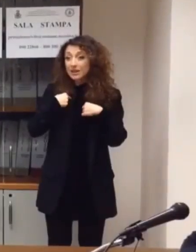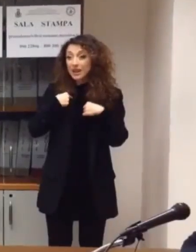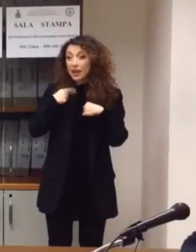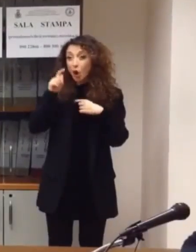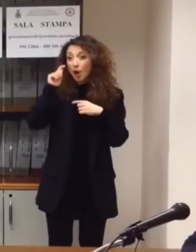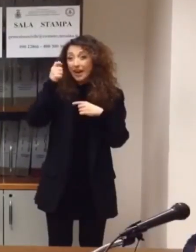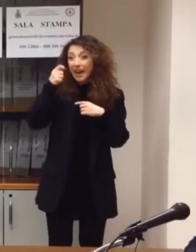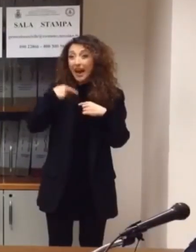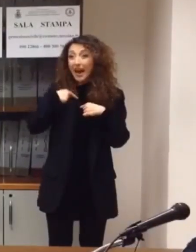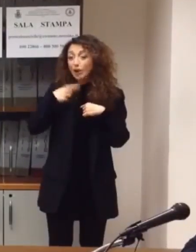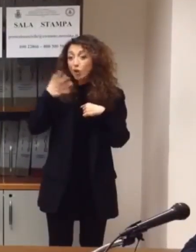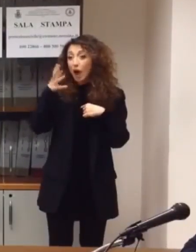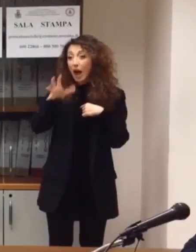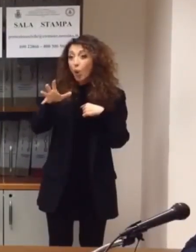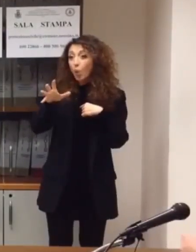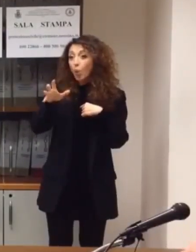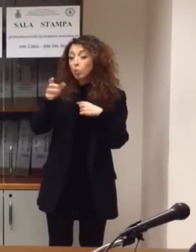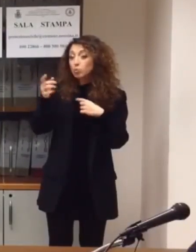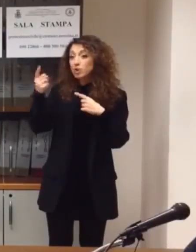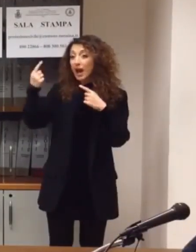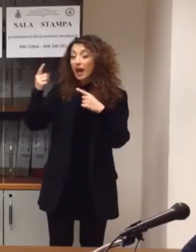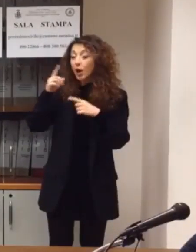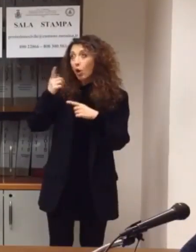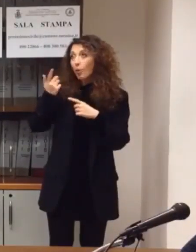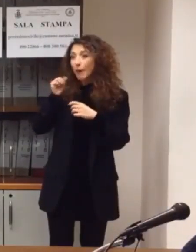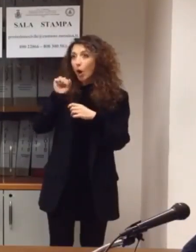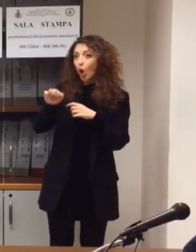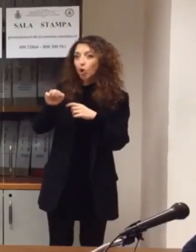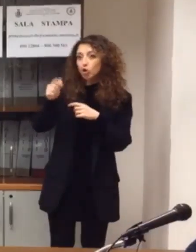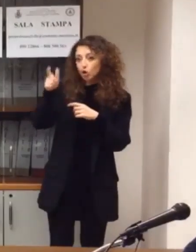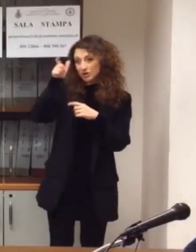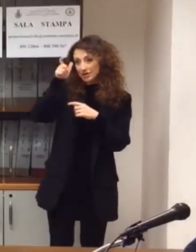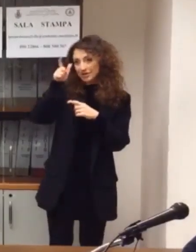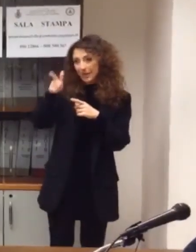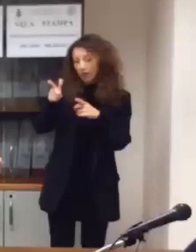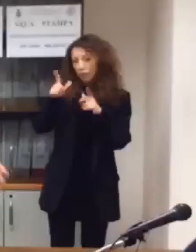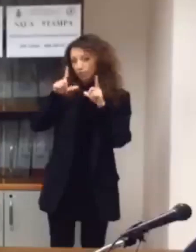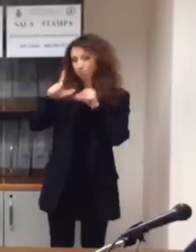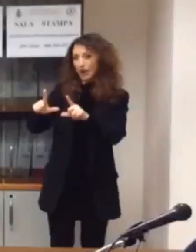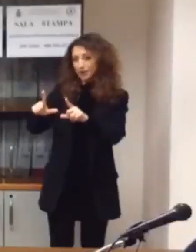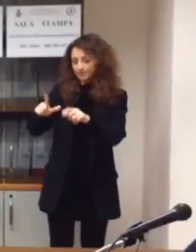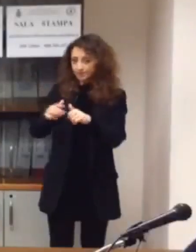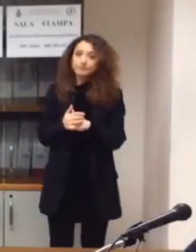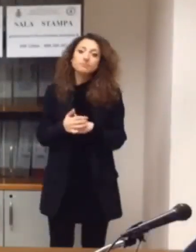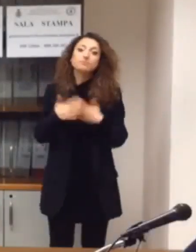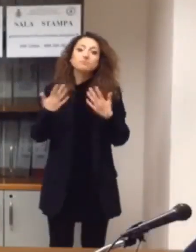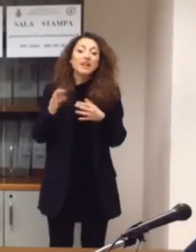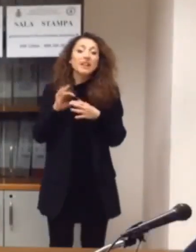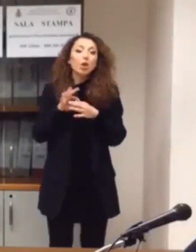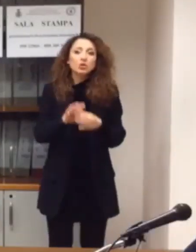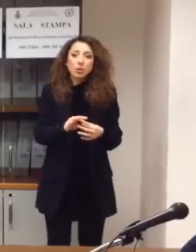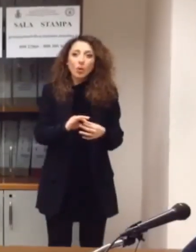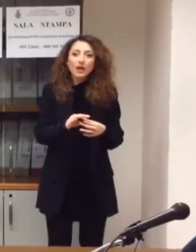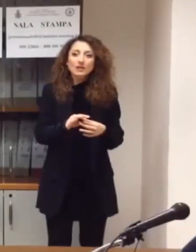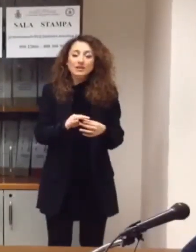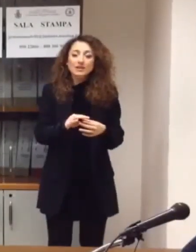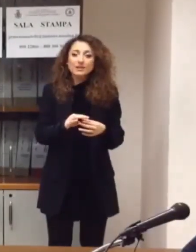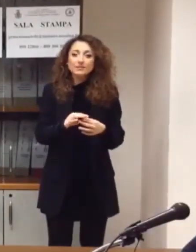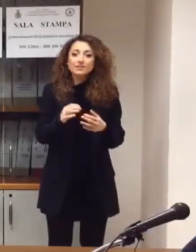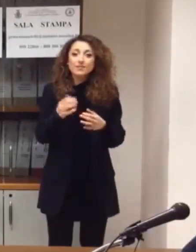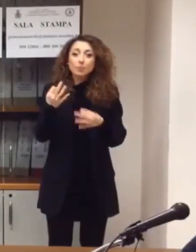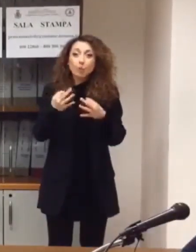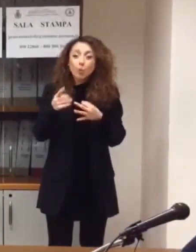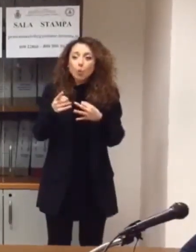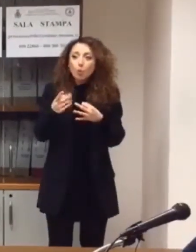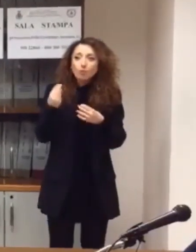vilipendio e di conseguenza la Procura giustamente chiede al Ministro se deve